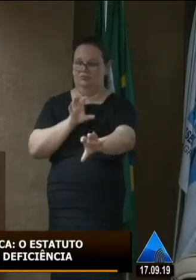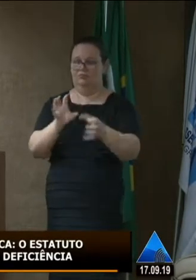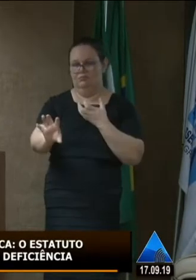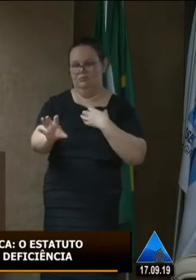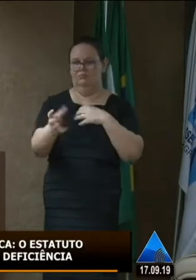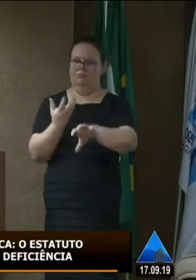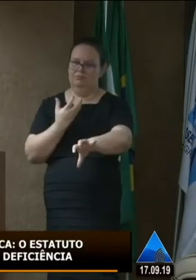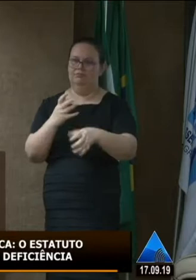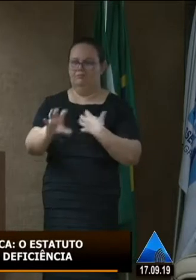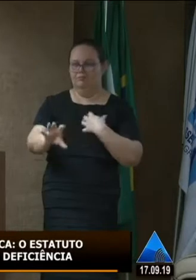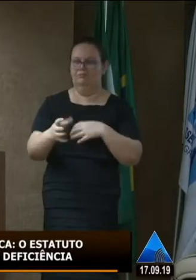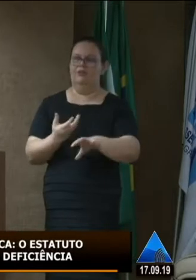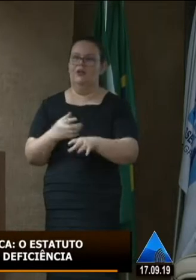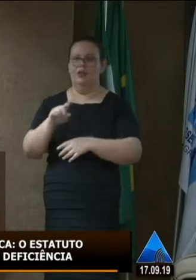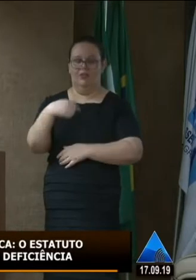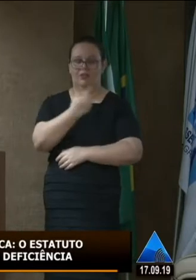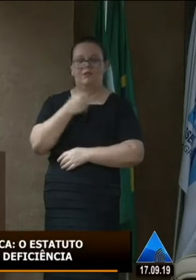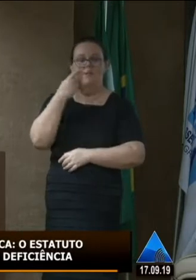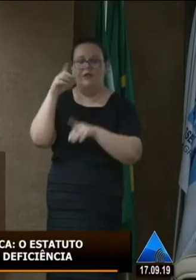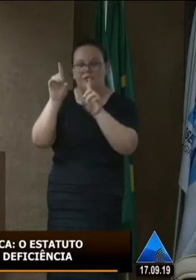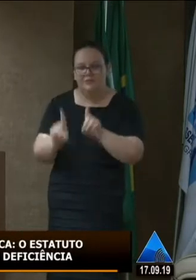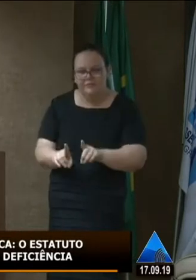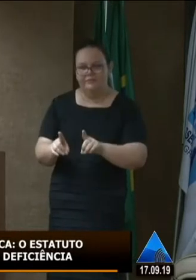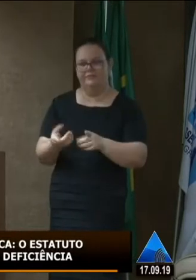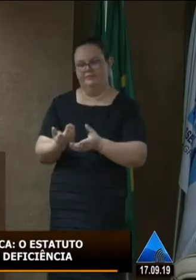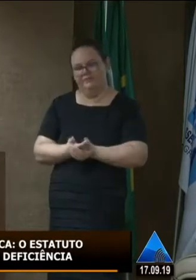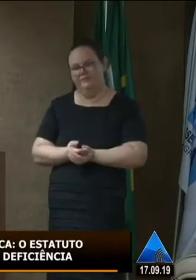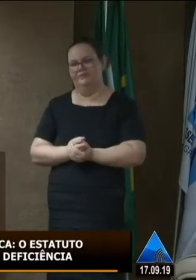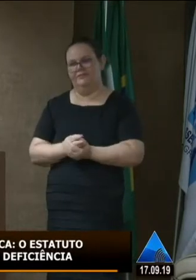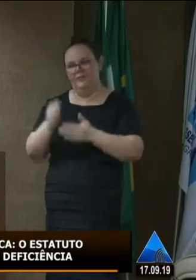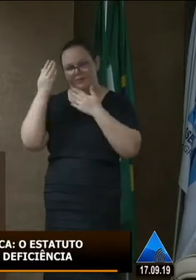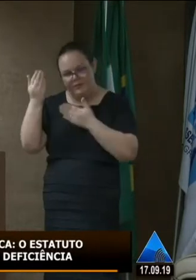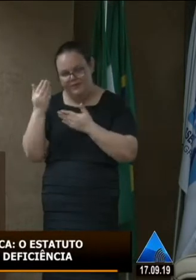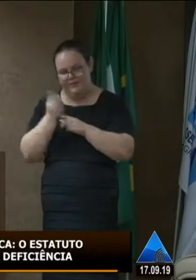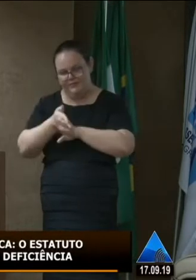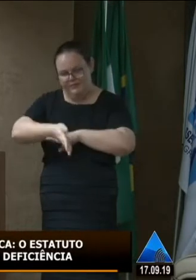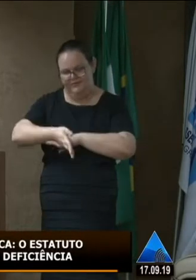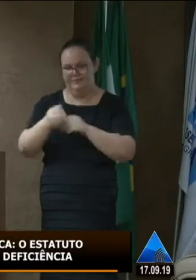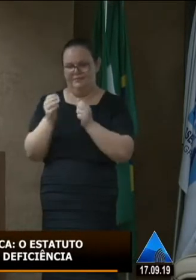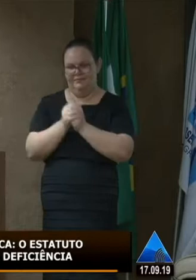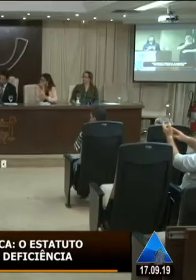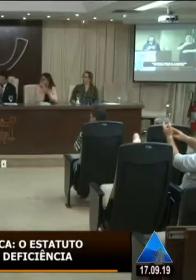e a gente também nega a nossa própria deficiência e aí muito obrigada pela oportunidade